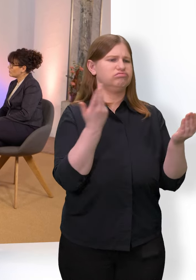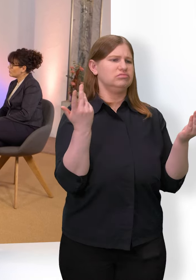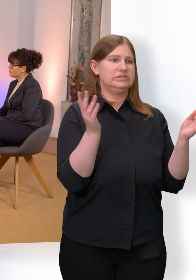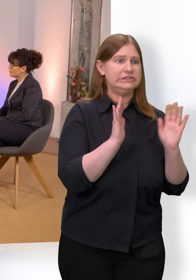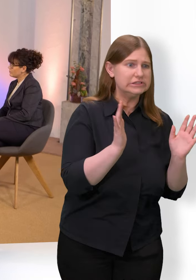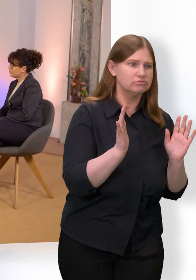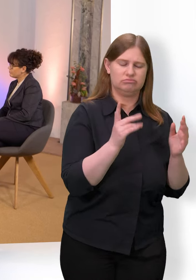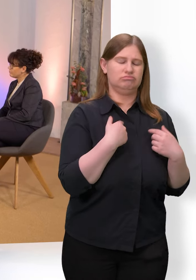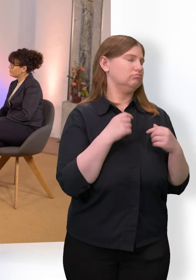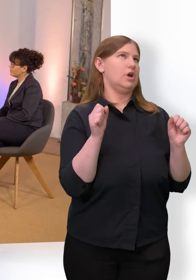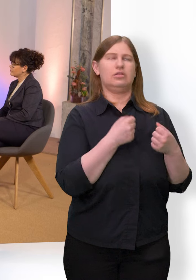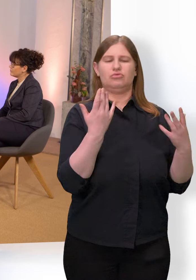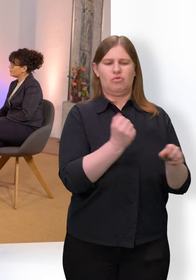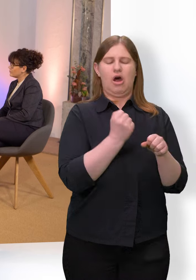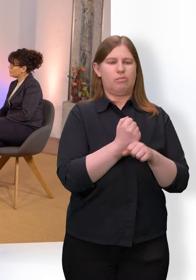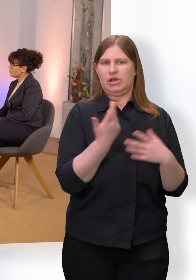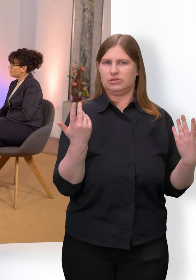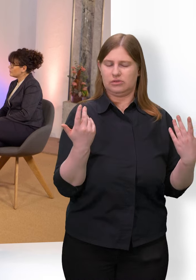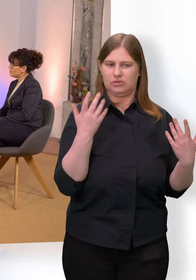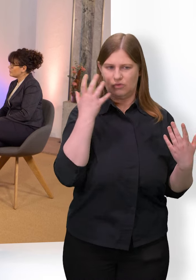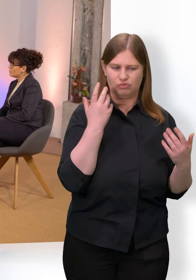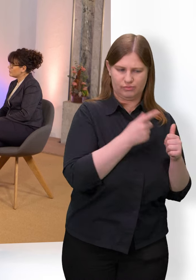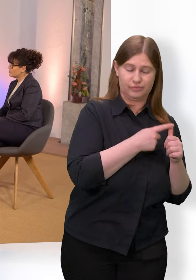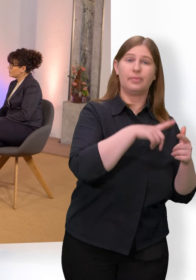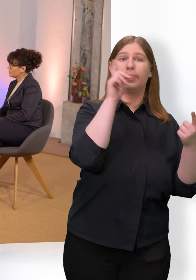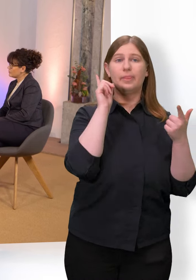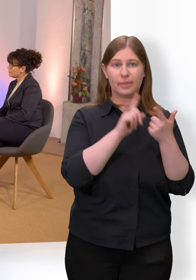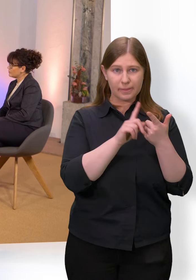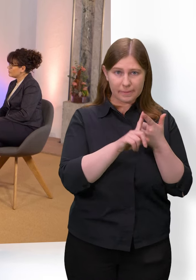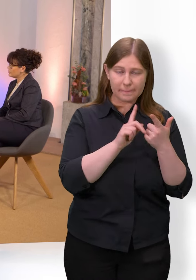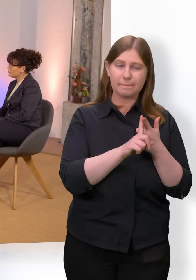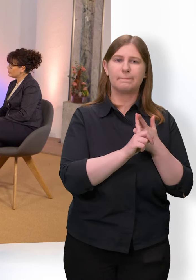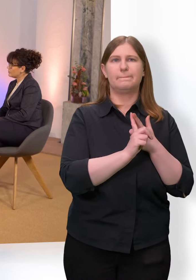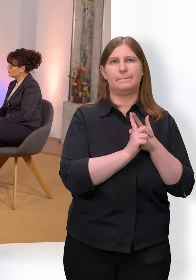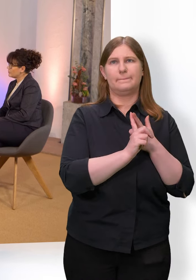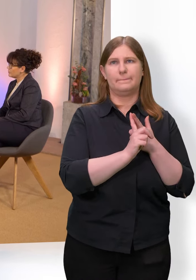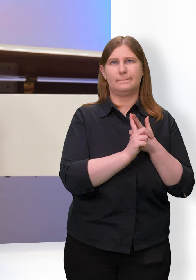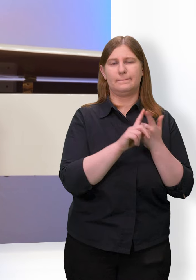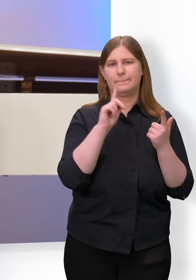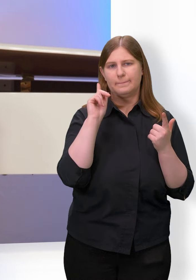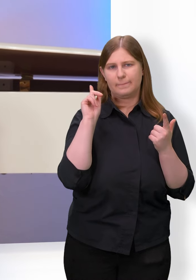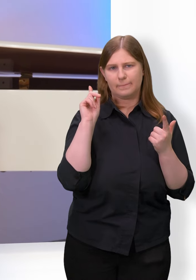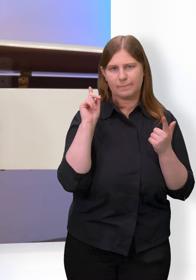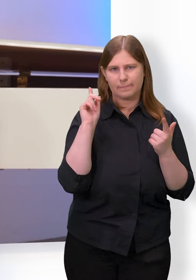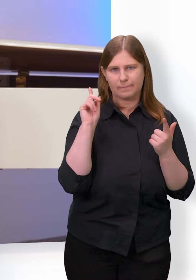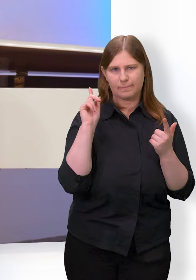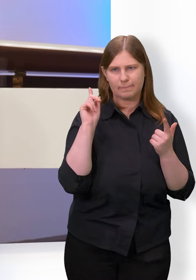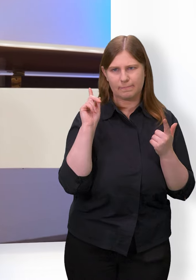könnte ich das nicht machen. das ist das eine. Das andere ist, glaube ich, schon, also ich sage immer,